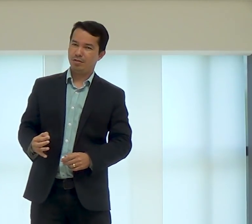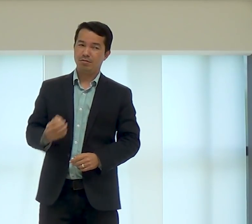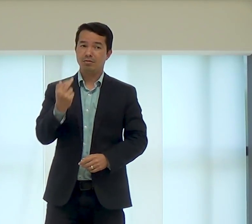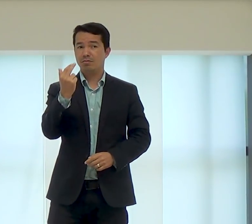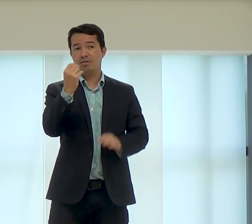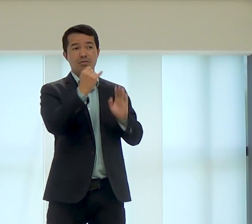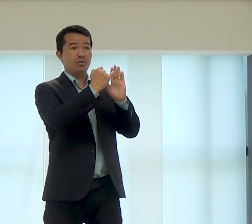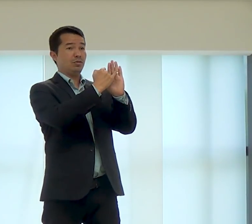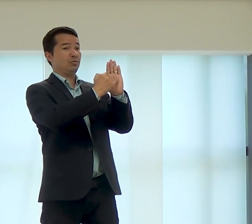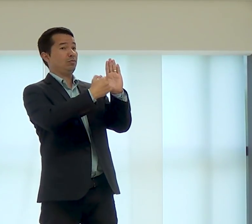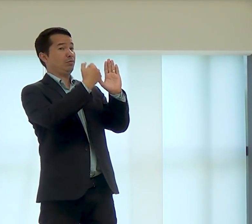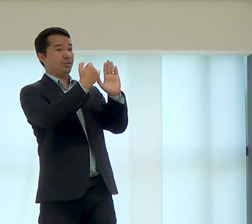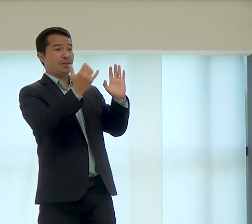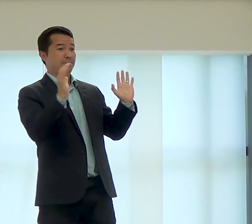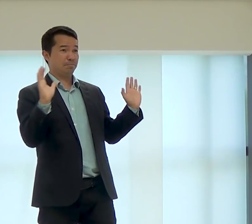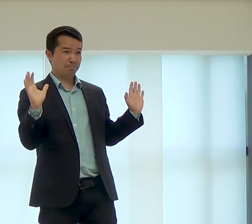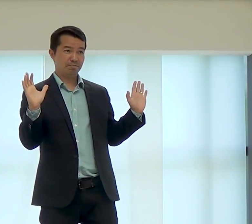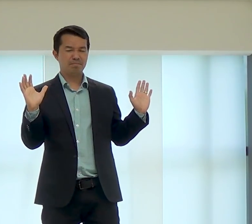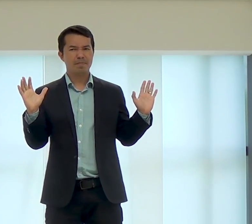de abandonarmos o que é injusto,